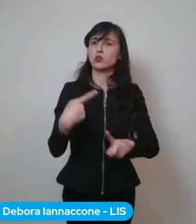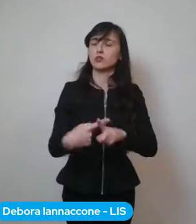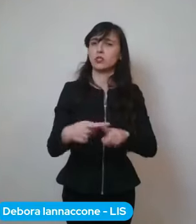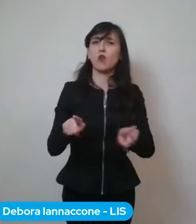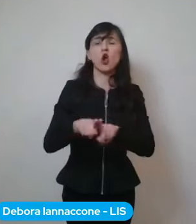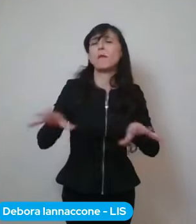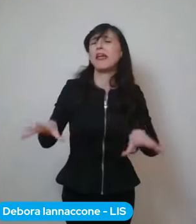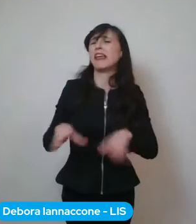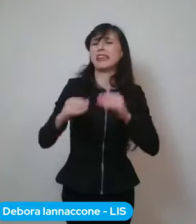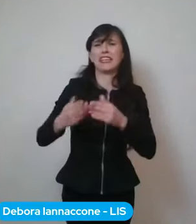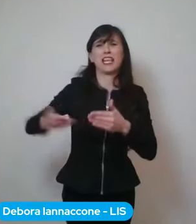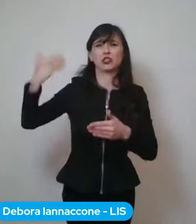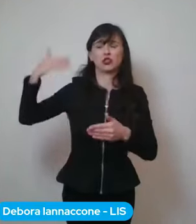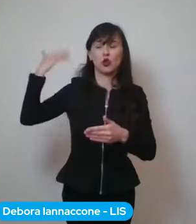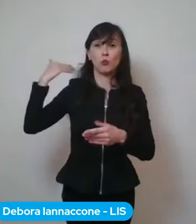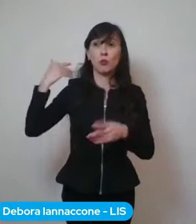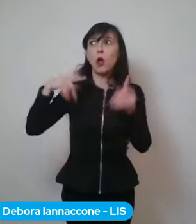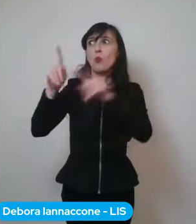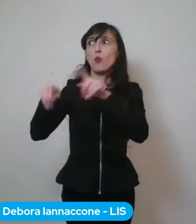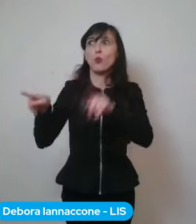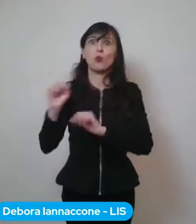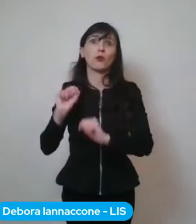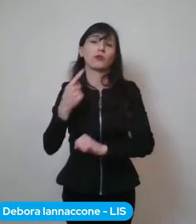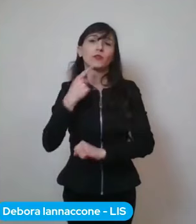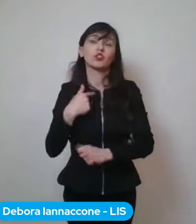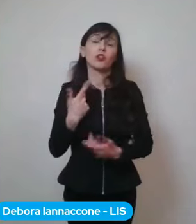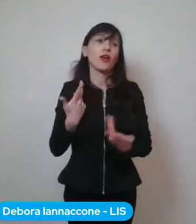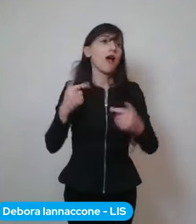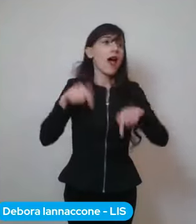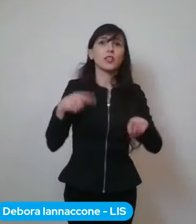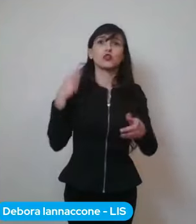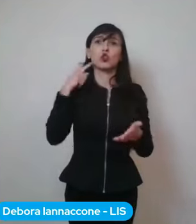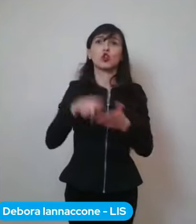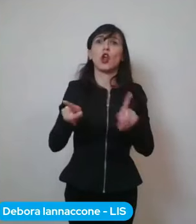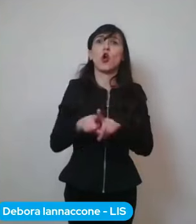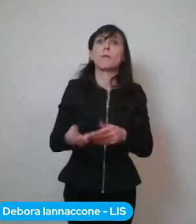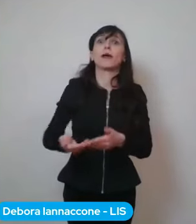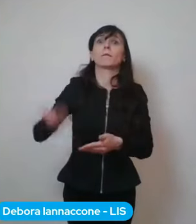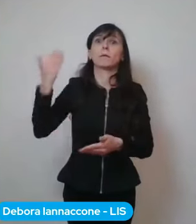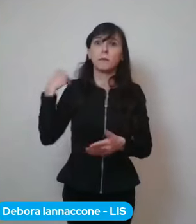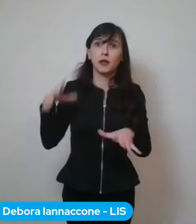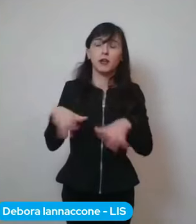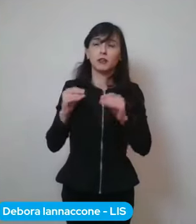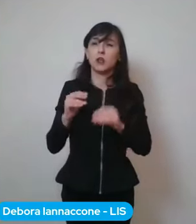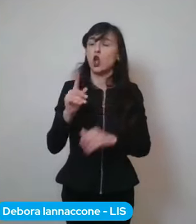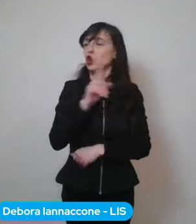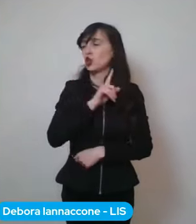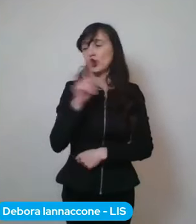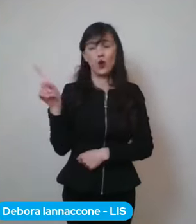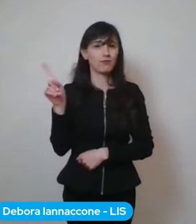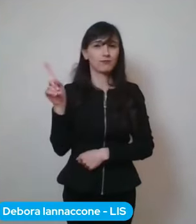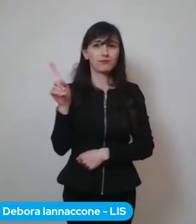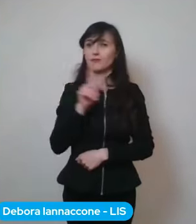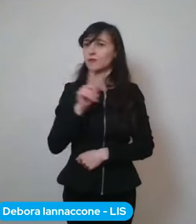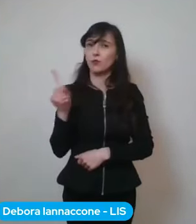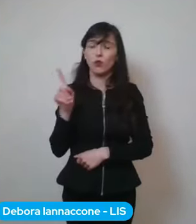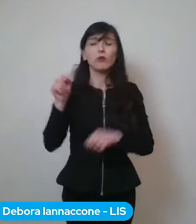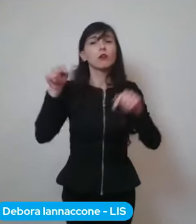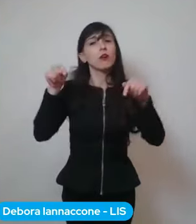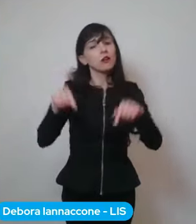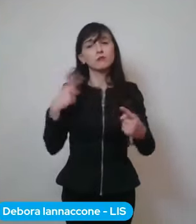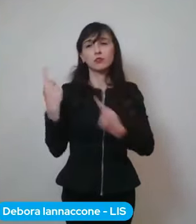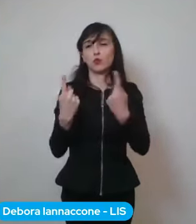Qualcuno potrà dire ma adesso ci ritroviamo allo stesso punto. No, non siamo allo stesso punto. Ricordiamocelo eh perché eh